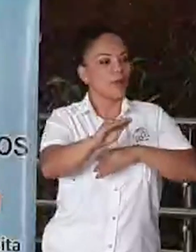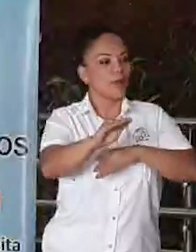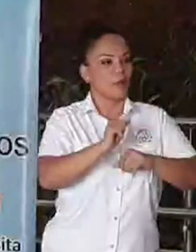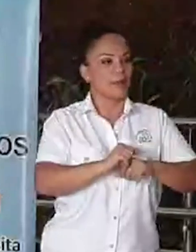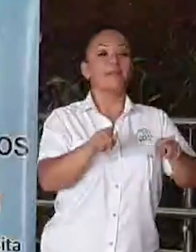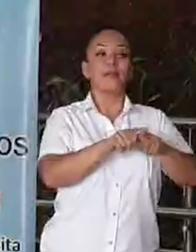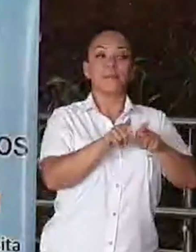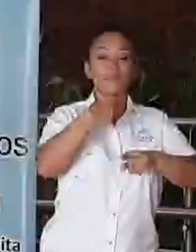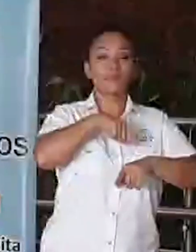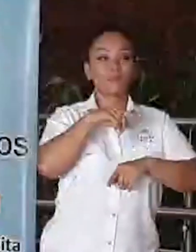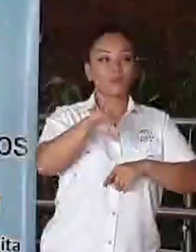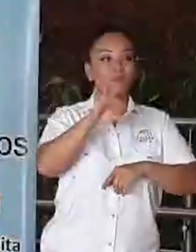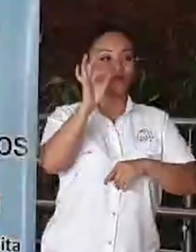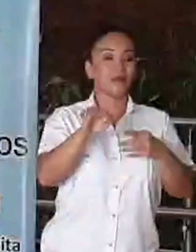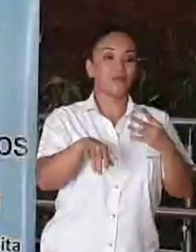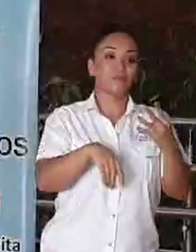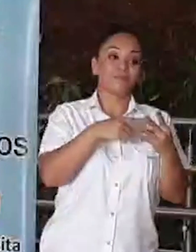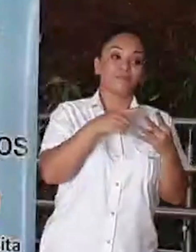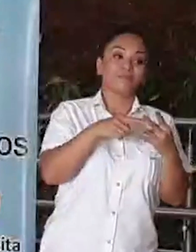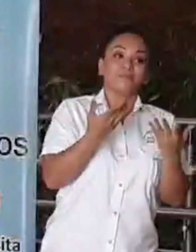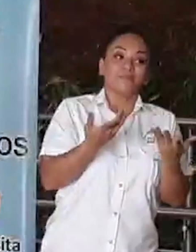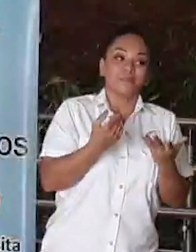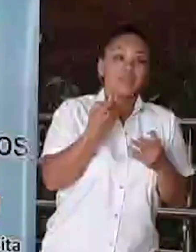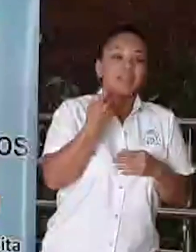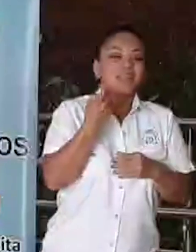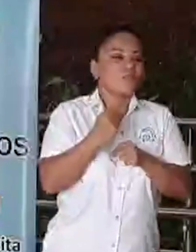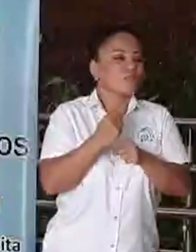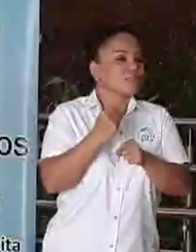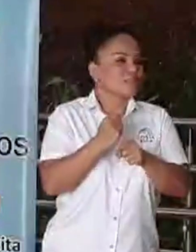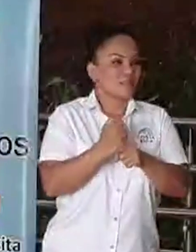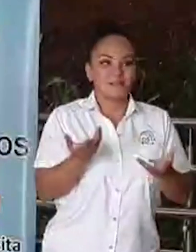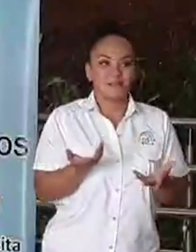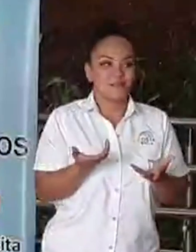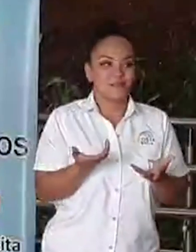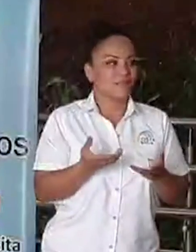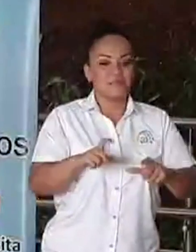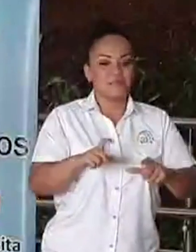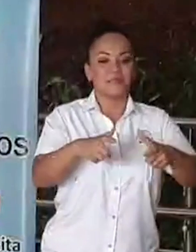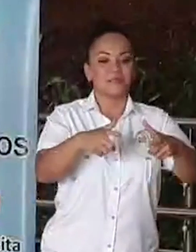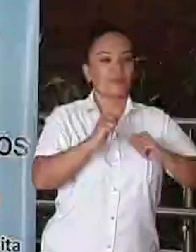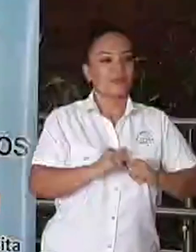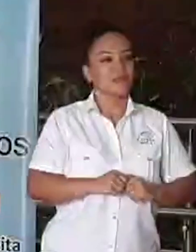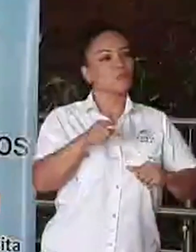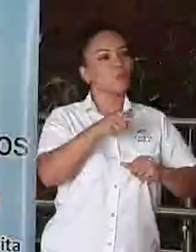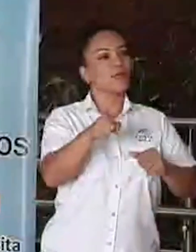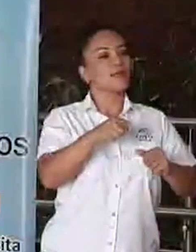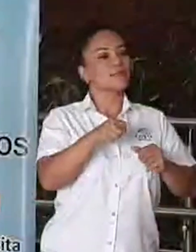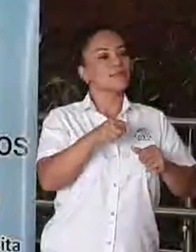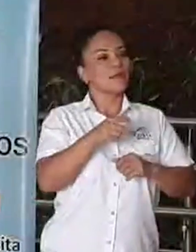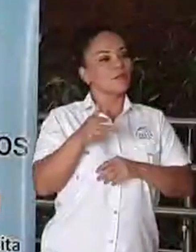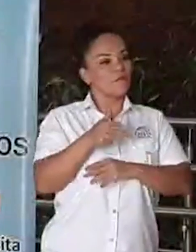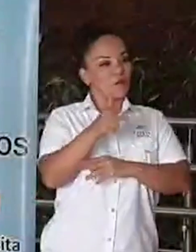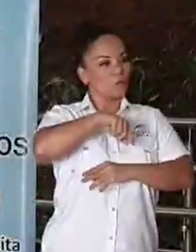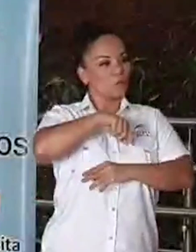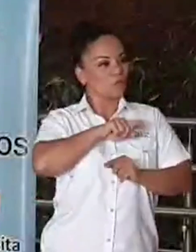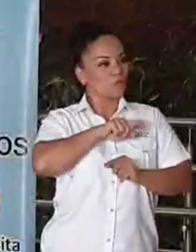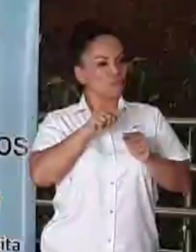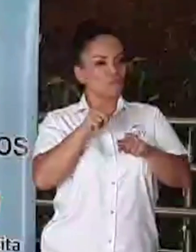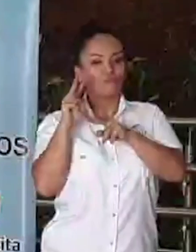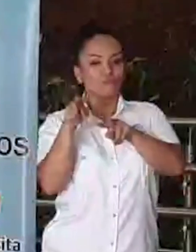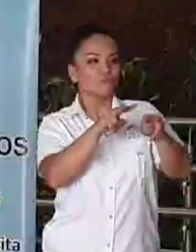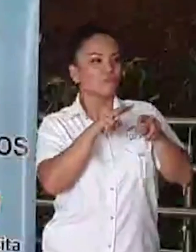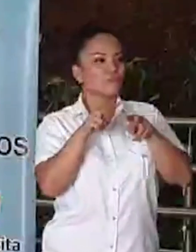también ineficiencia y desperdicio. En este recorrido vimos cómo la